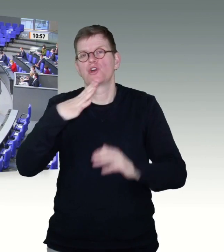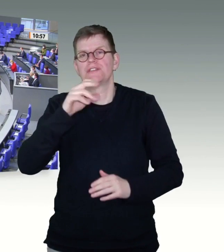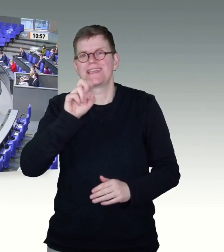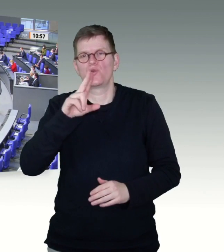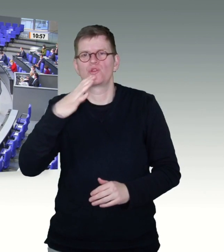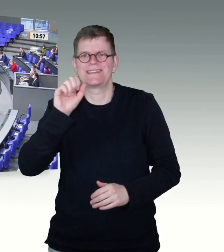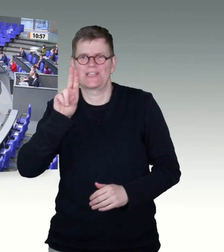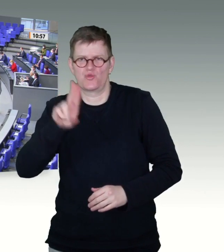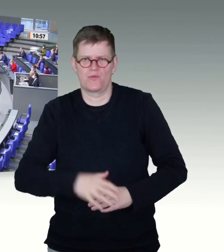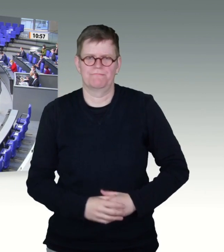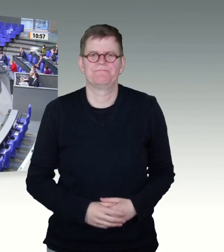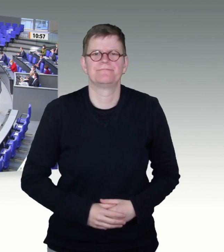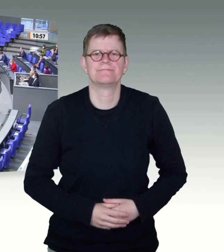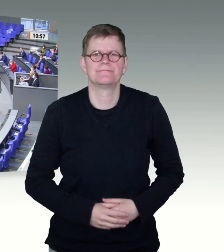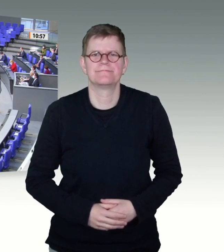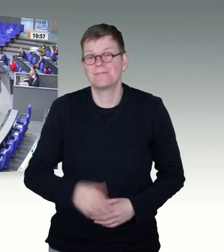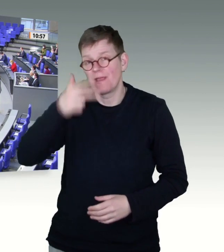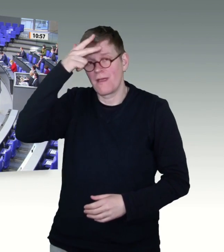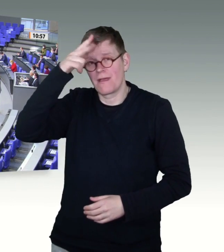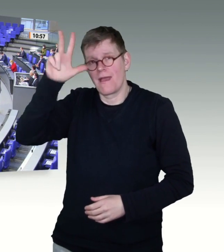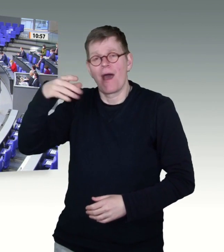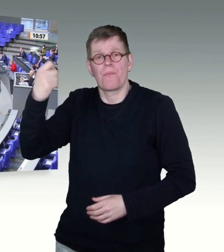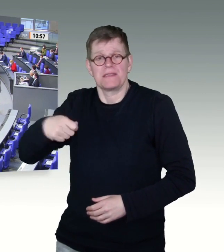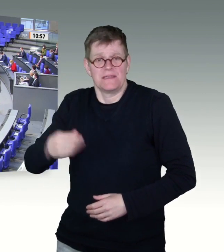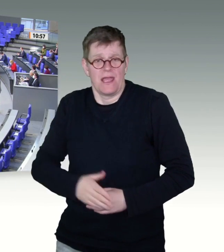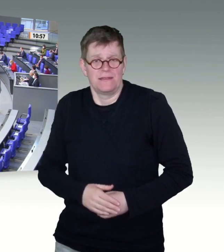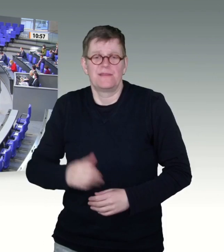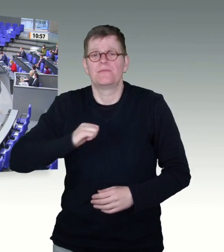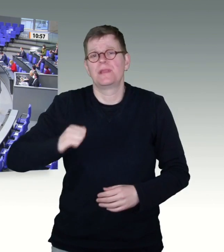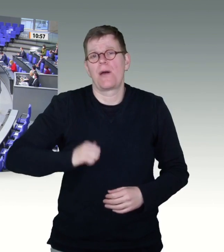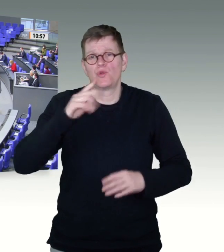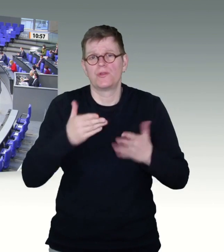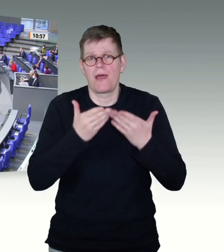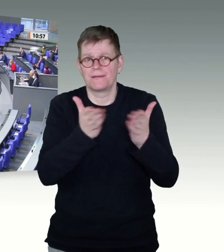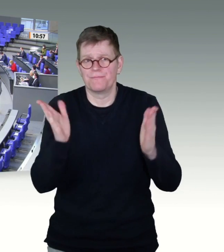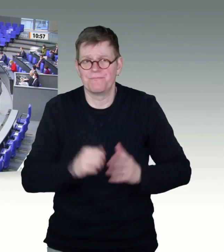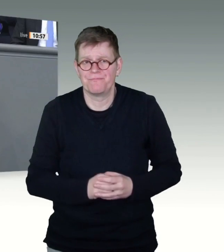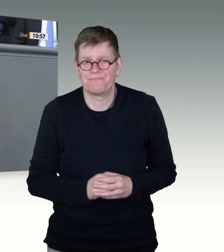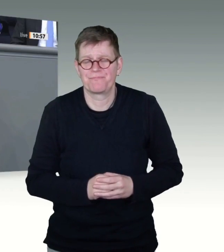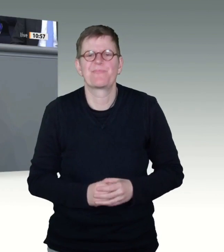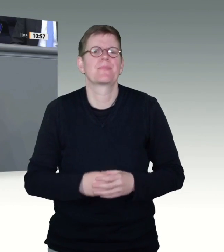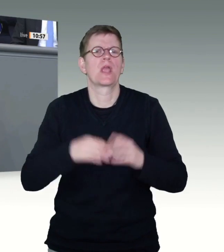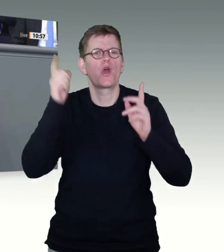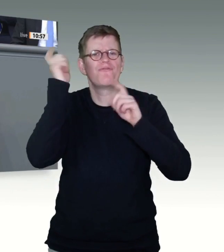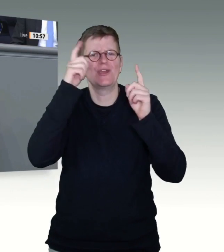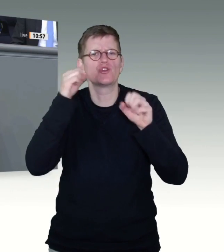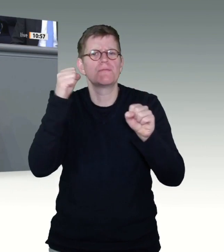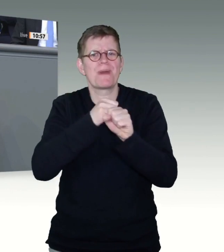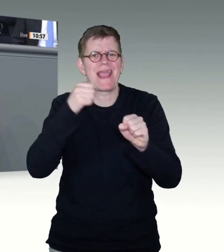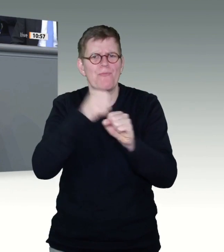Wirkung ermöglicht uns die vollständige Rückkehr in die Normalität. Und wichtiger nur die Impfungen ermöglichen unseren